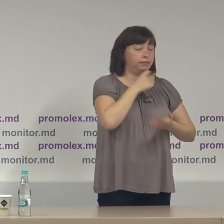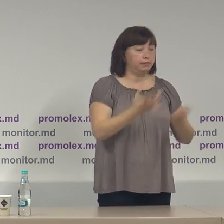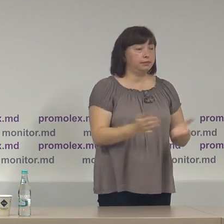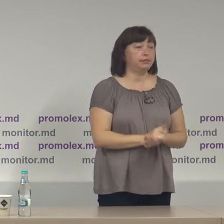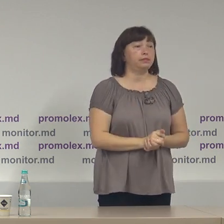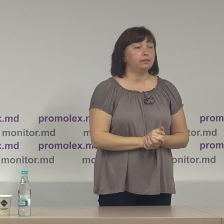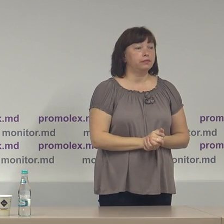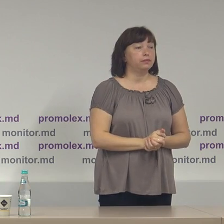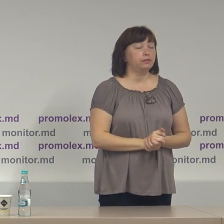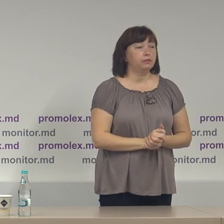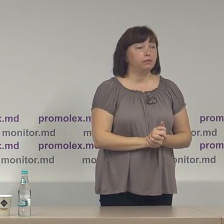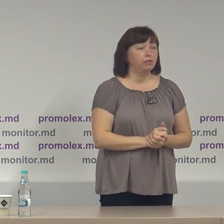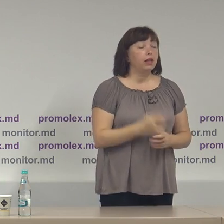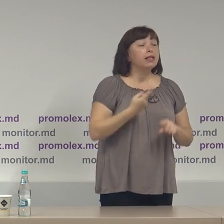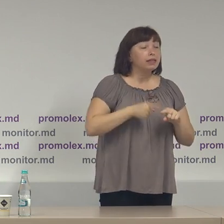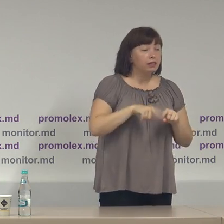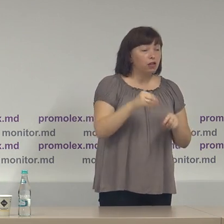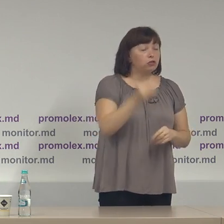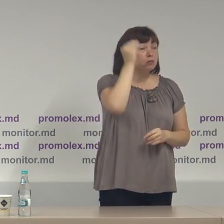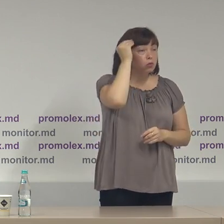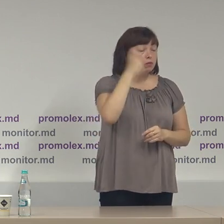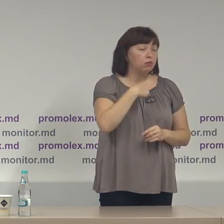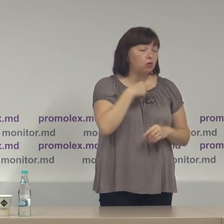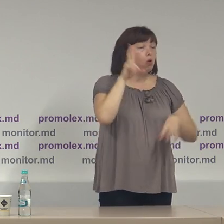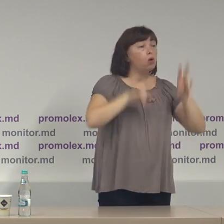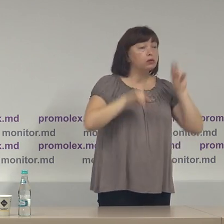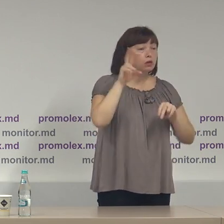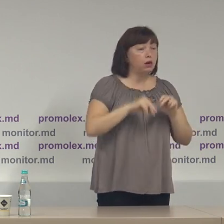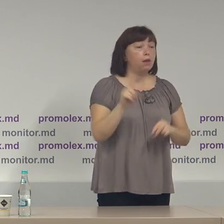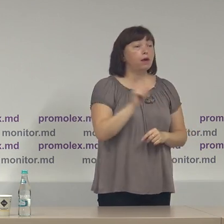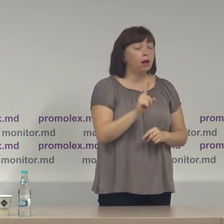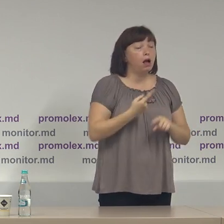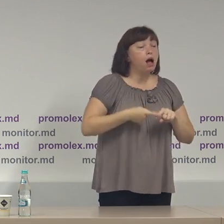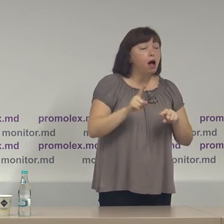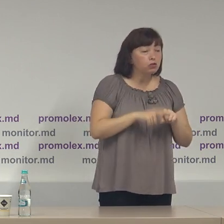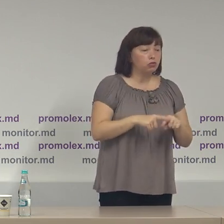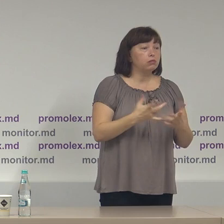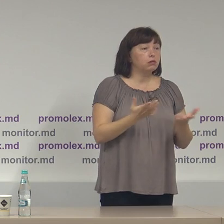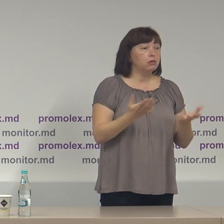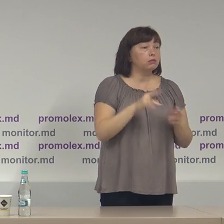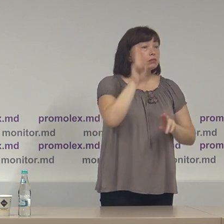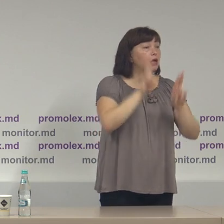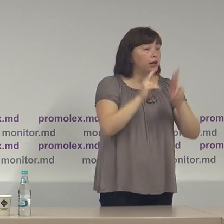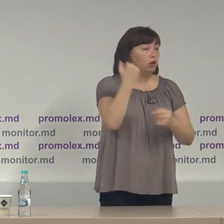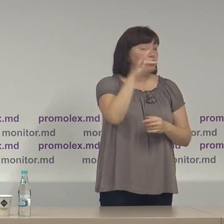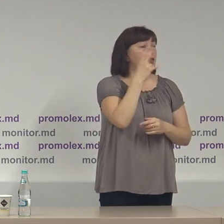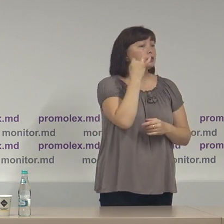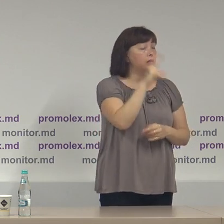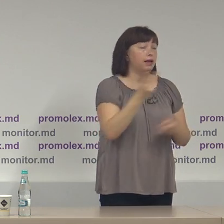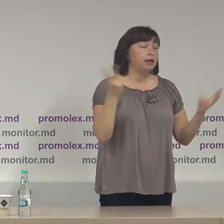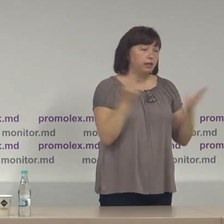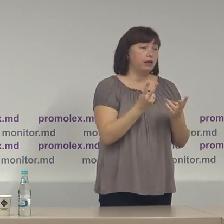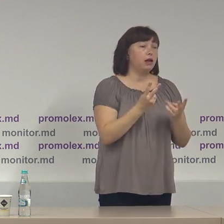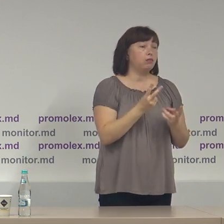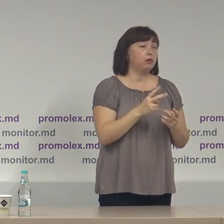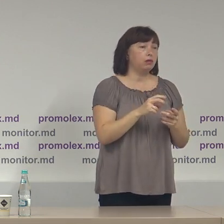principiu. Din acest punct de vedere, noi considerăm că această circulară a Comisiei Electorală Centrală trebuie să fie